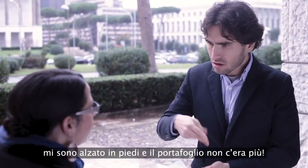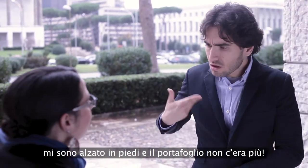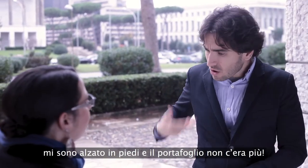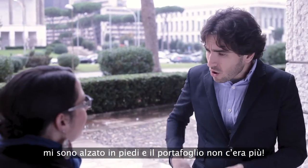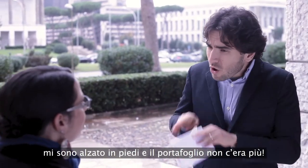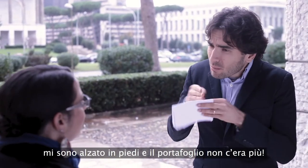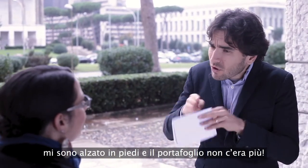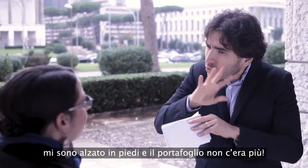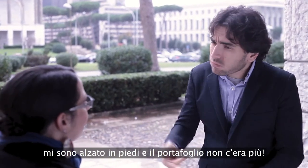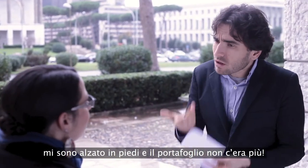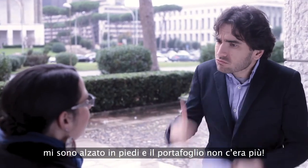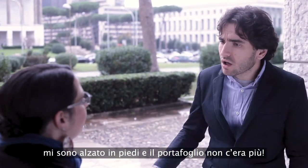I don't